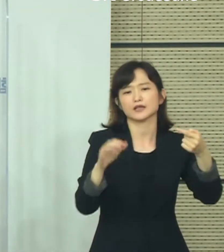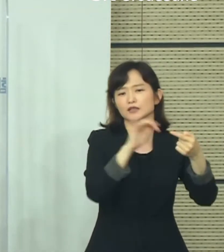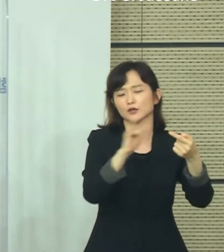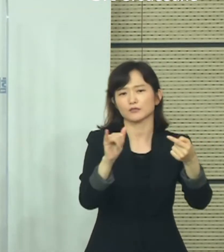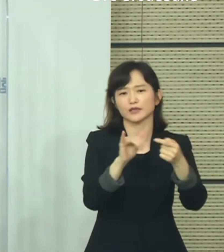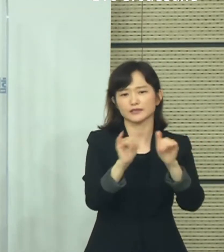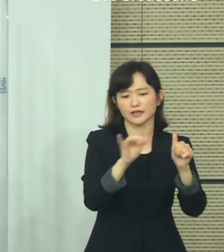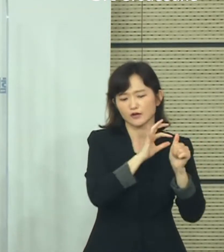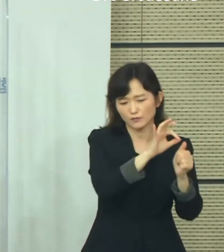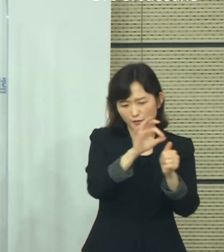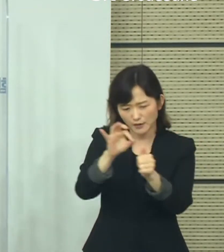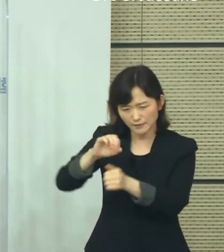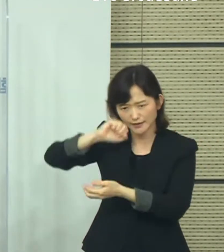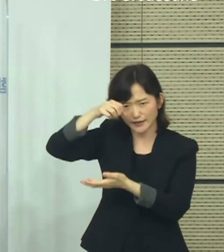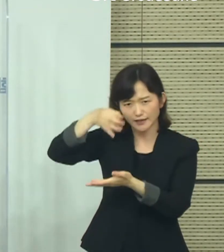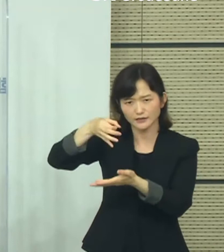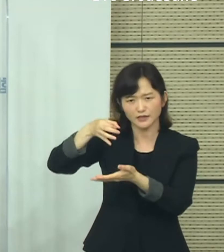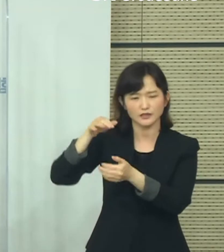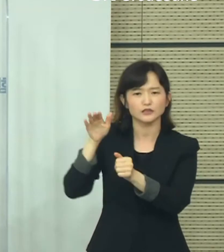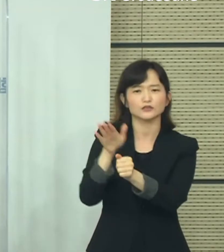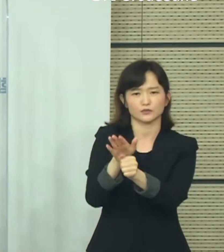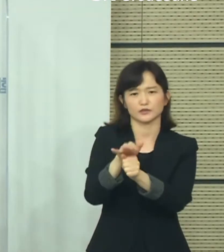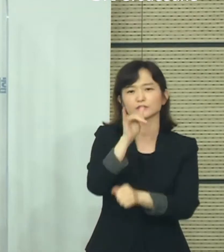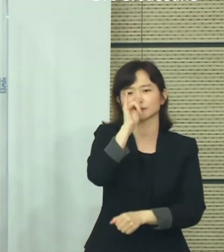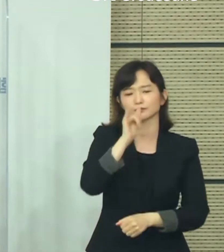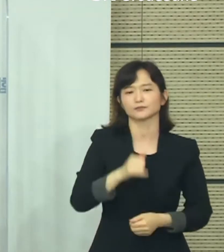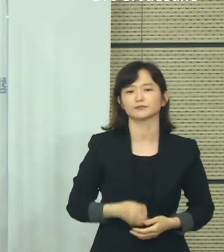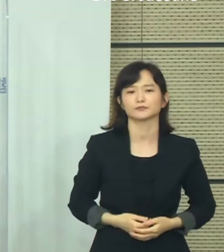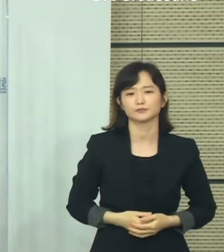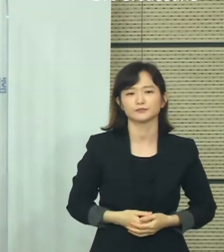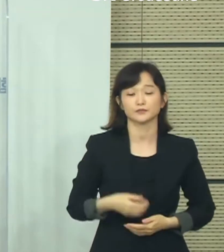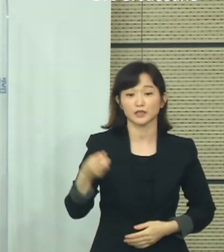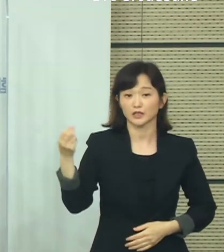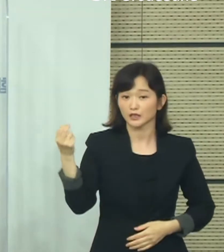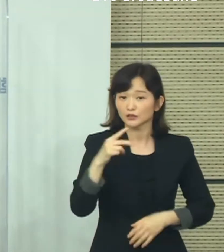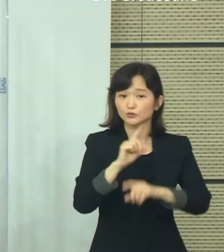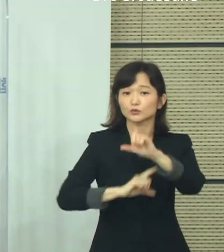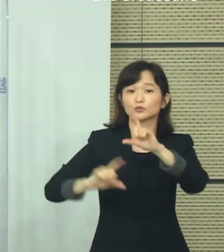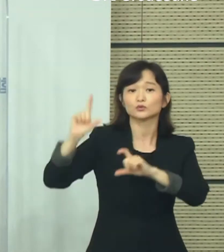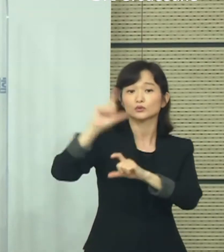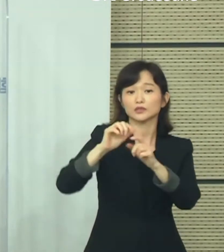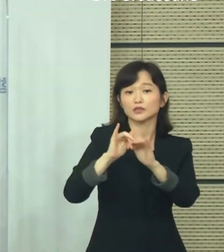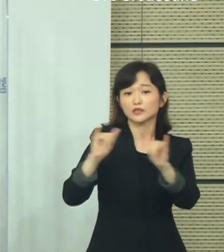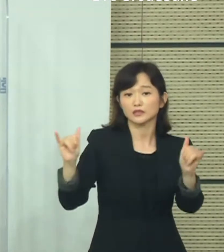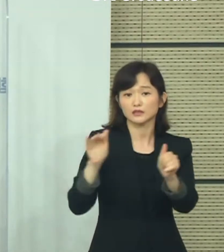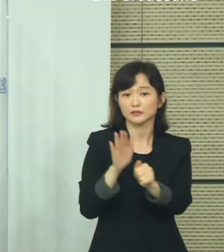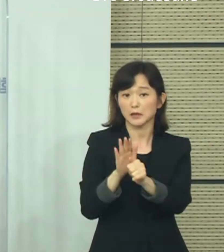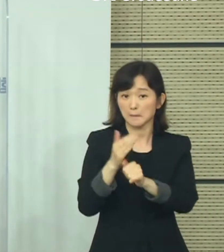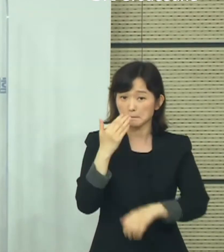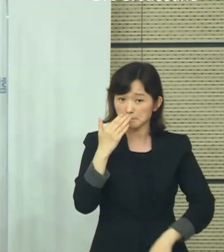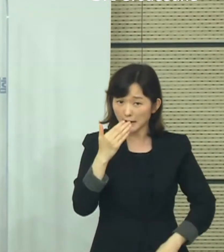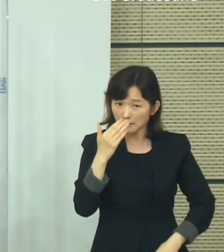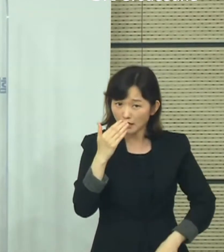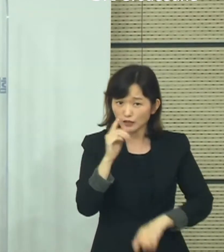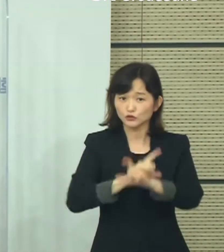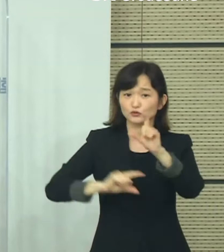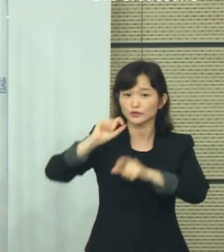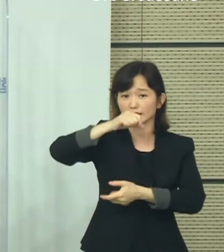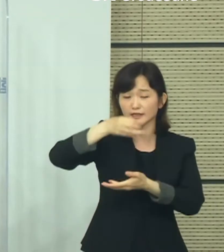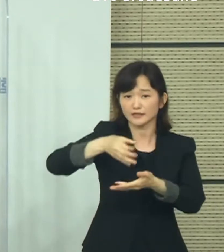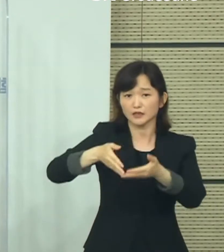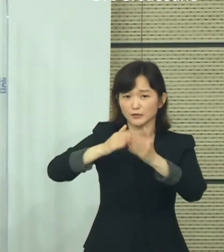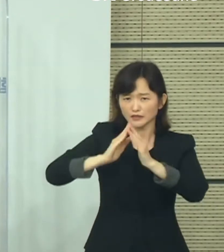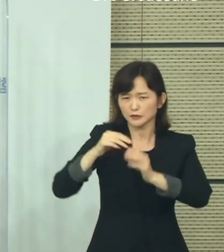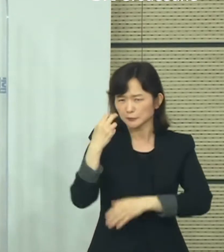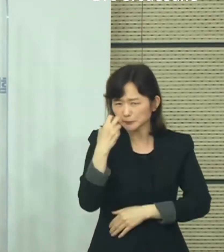고용할 수 있는 예산을 지원하고 있습니다. 또한 추가적인 인력 지원이 가능하도록 추가 예산 평성을